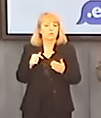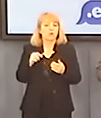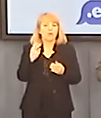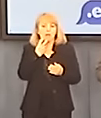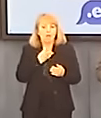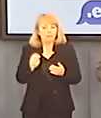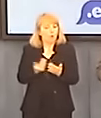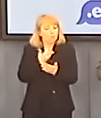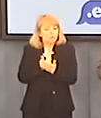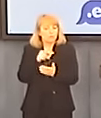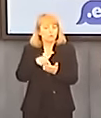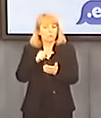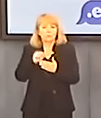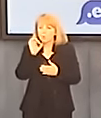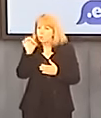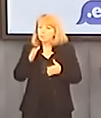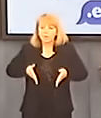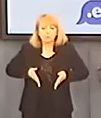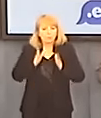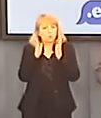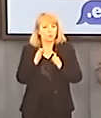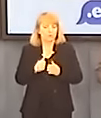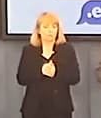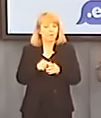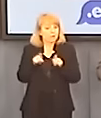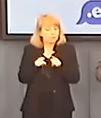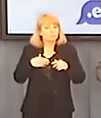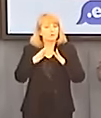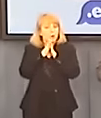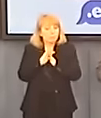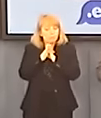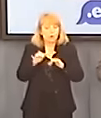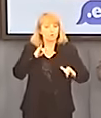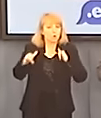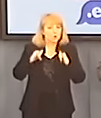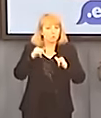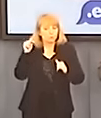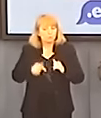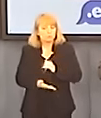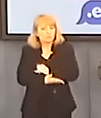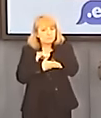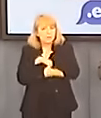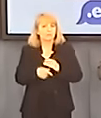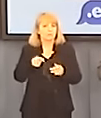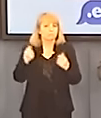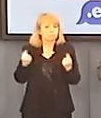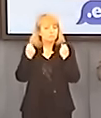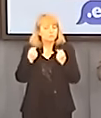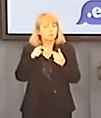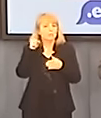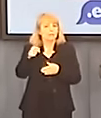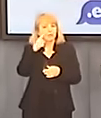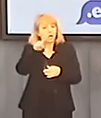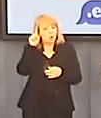którą powinniśmy iść. Jak również też chciałbym taki apel do rządu wystosować, aby jak najbardziej wspierał te działania, które NFOS prowadzi. To jest chyba